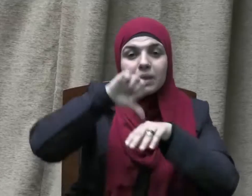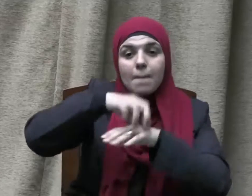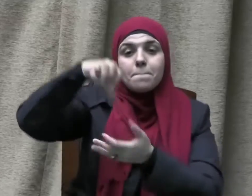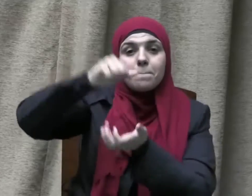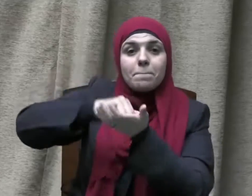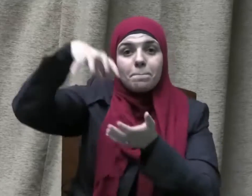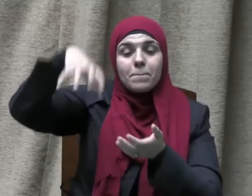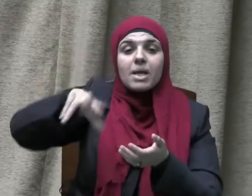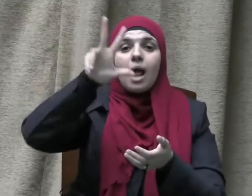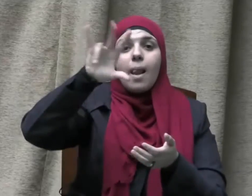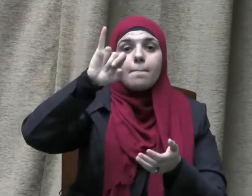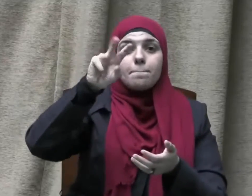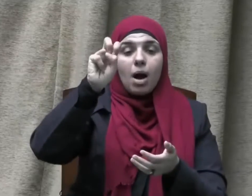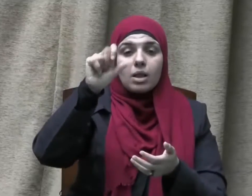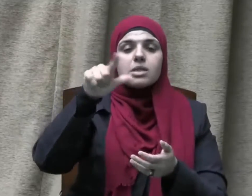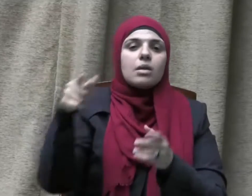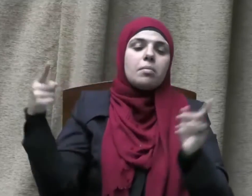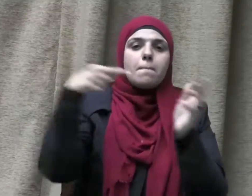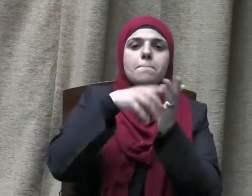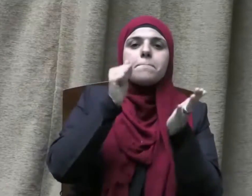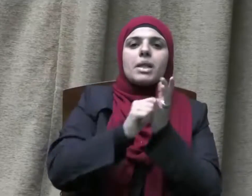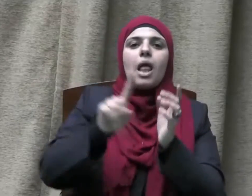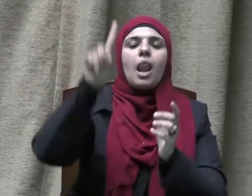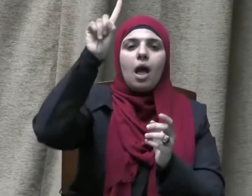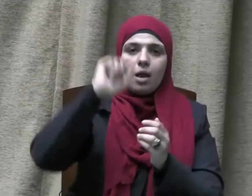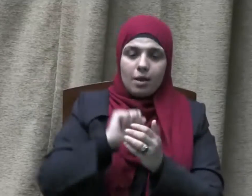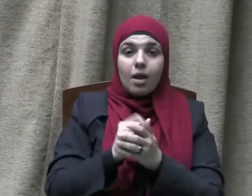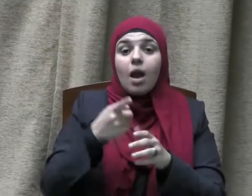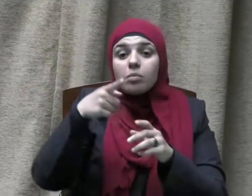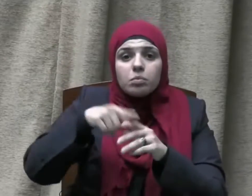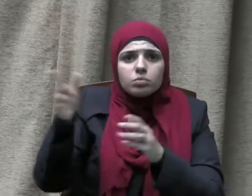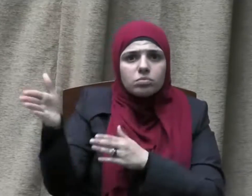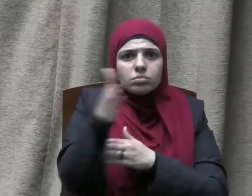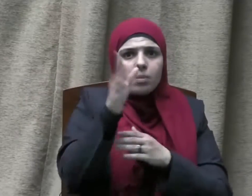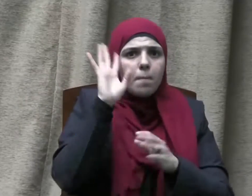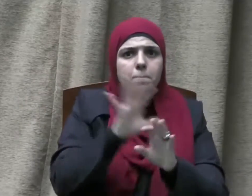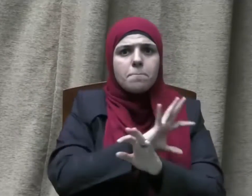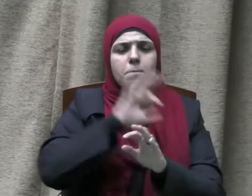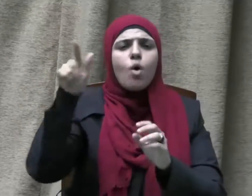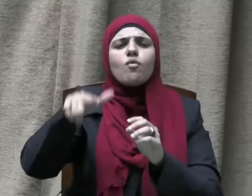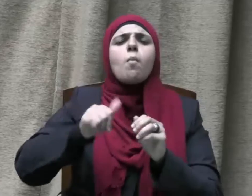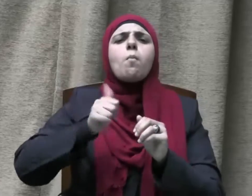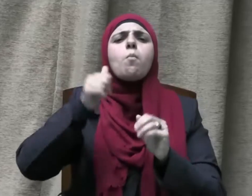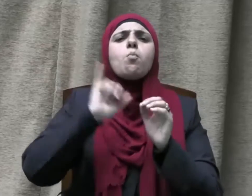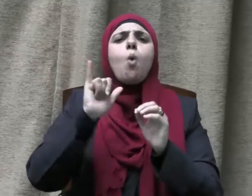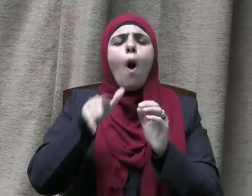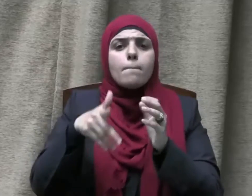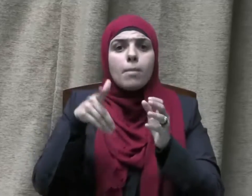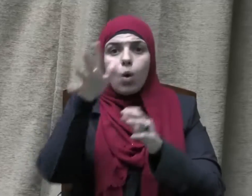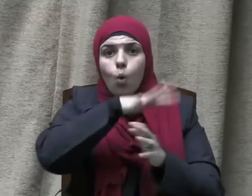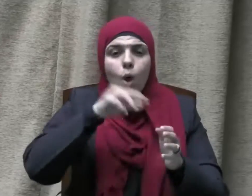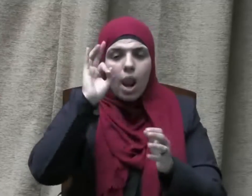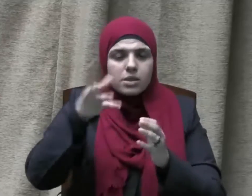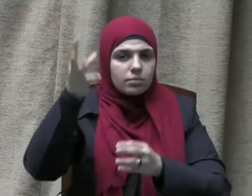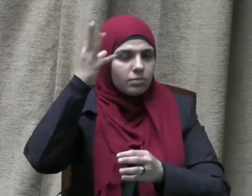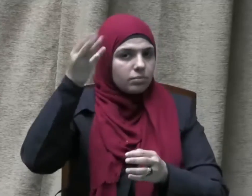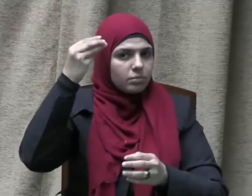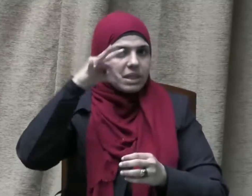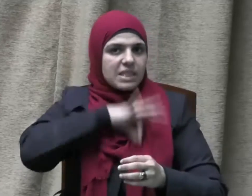إلى بيت الله الحرام ذلكم الحدث الذي يعد من أهم الأحداث في تاريخنا الإسلامي